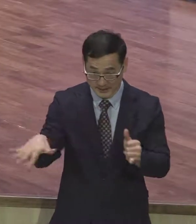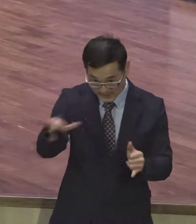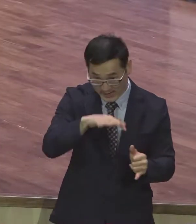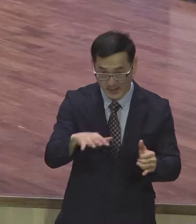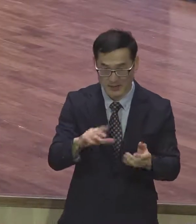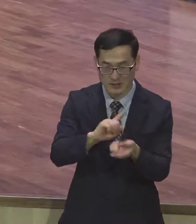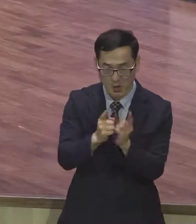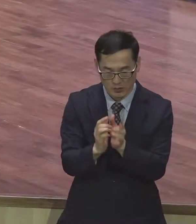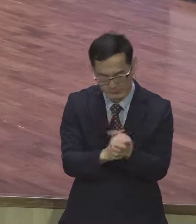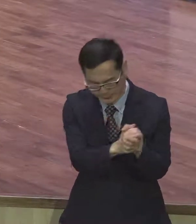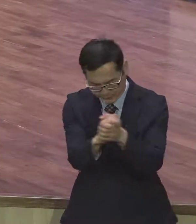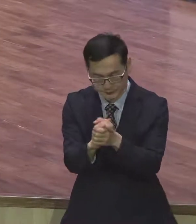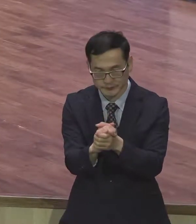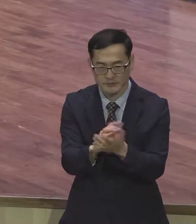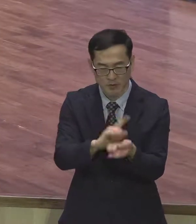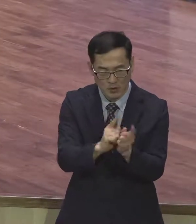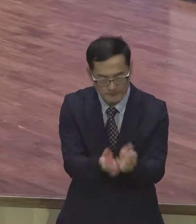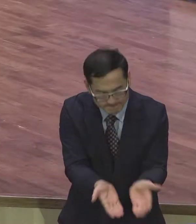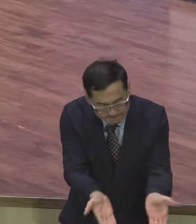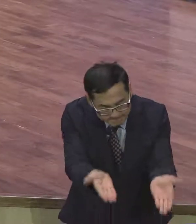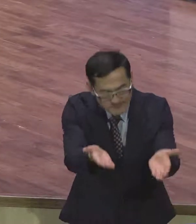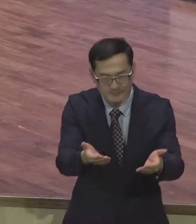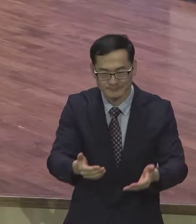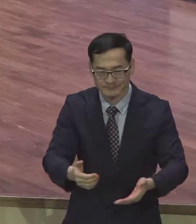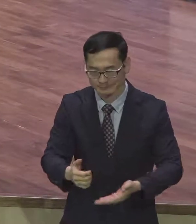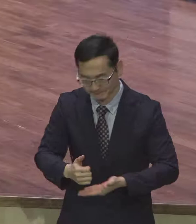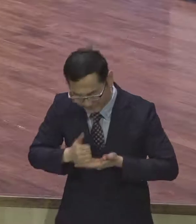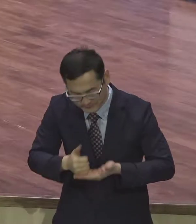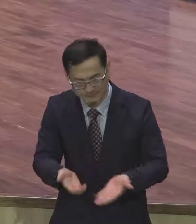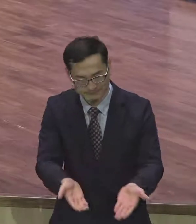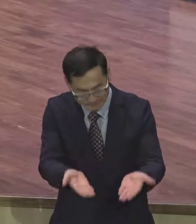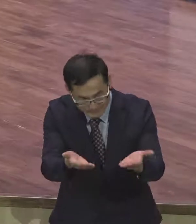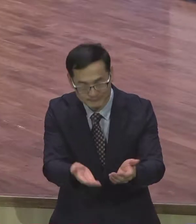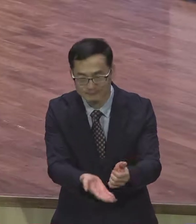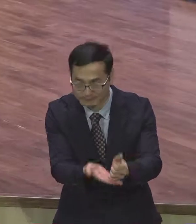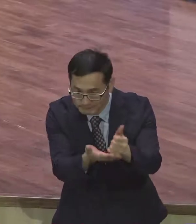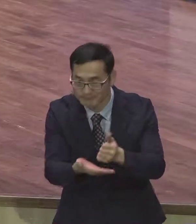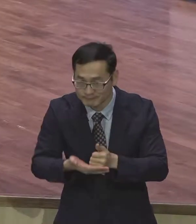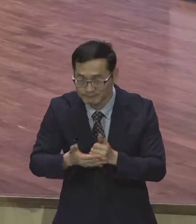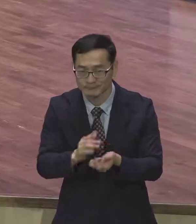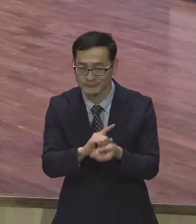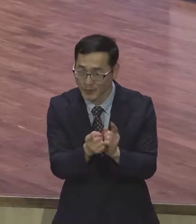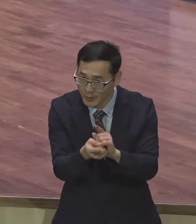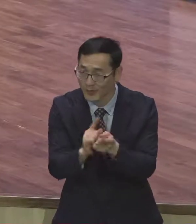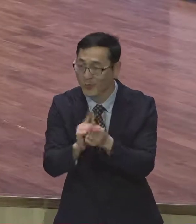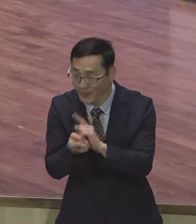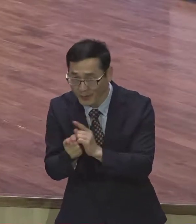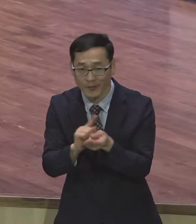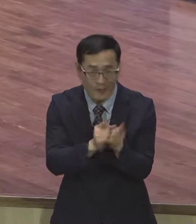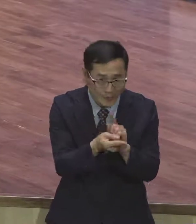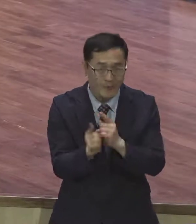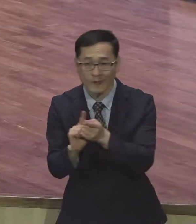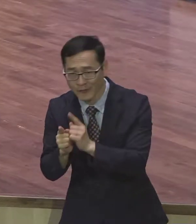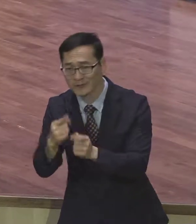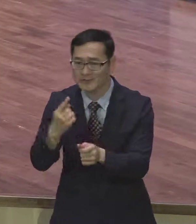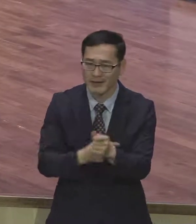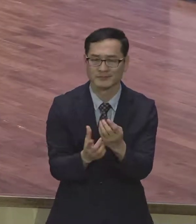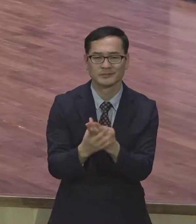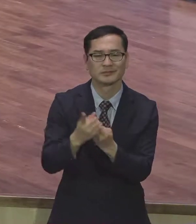덕을 세우면서 원리스 공동체를 만드는 거에요 예원교에 대한 소문이 잘